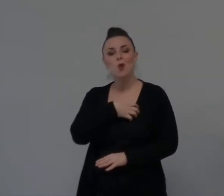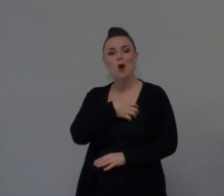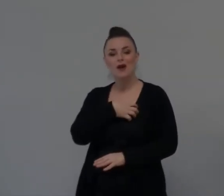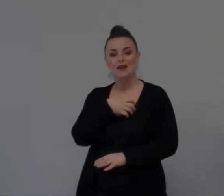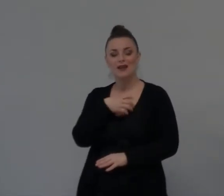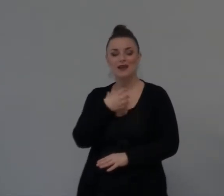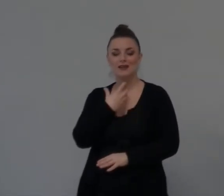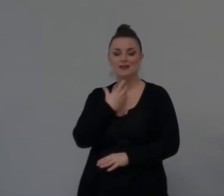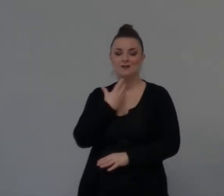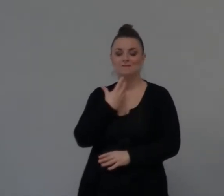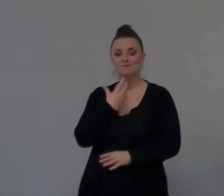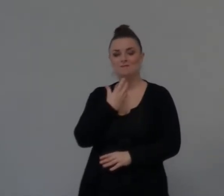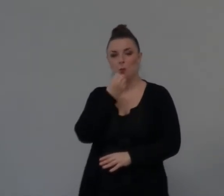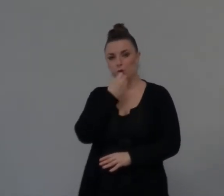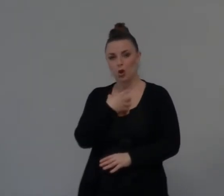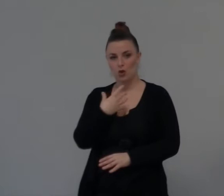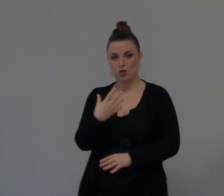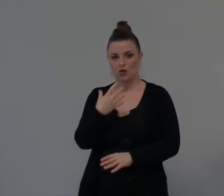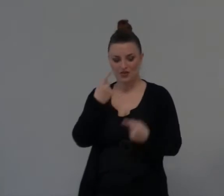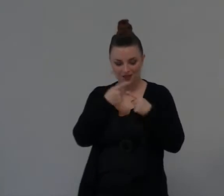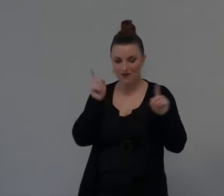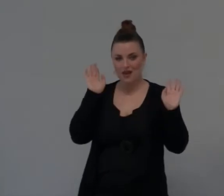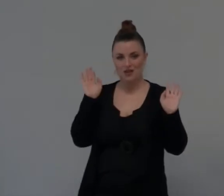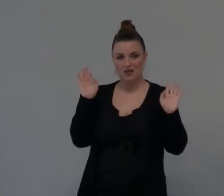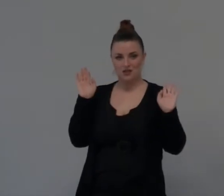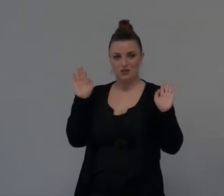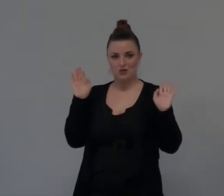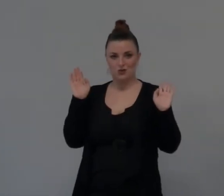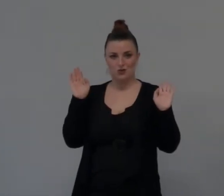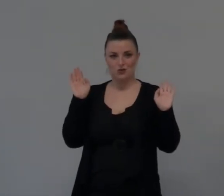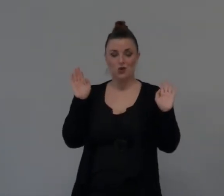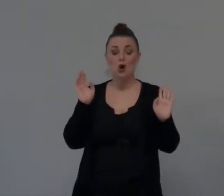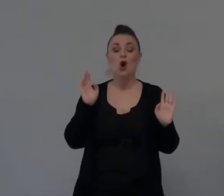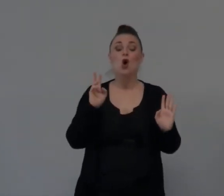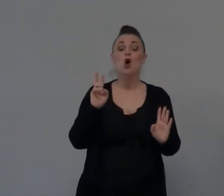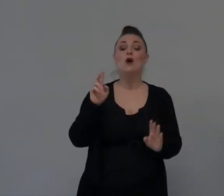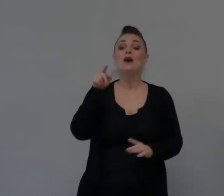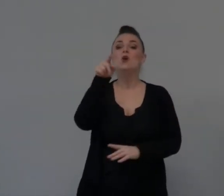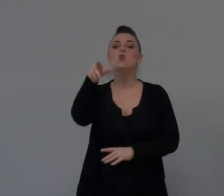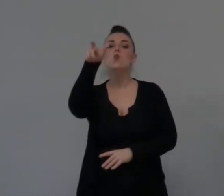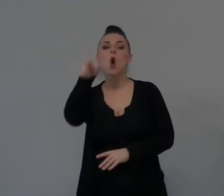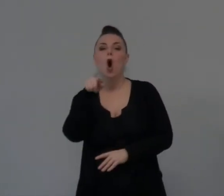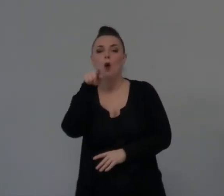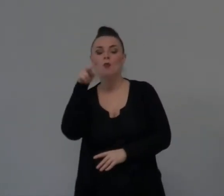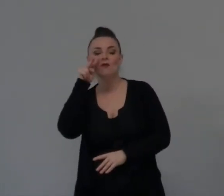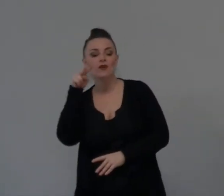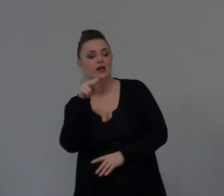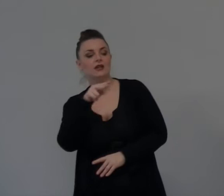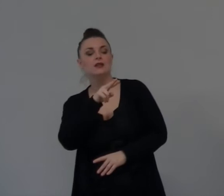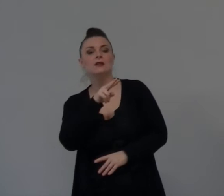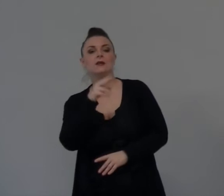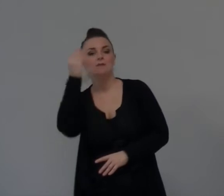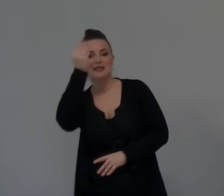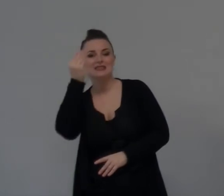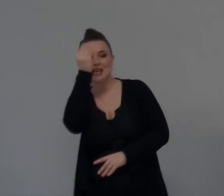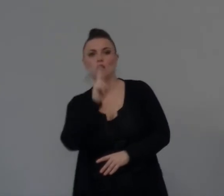Differente È radicalmente Differente Il tizio Sta venendo Rotta Come una spesa Boat Sta venendo Rotta Come una